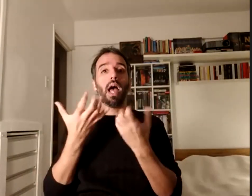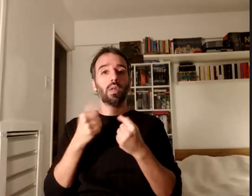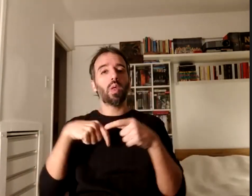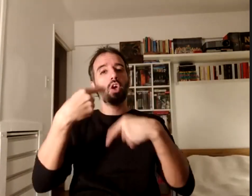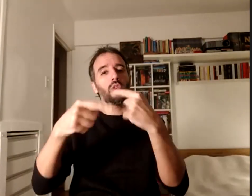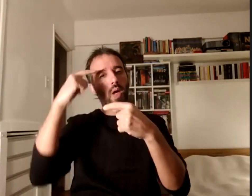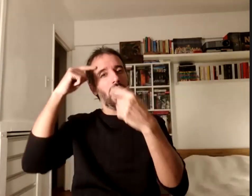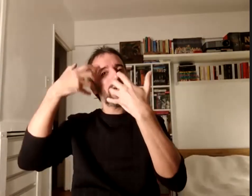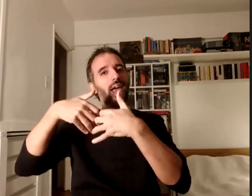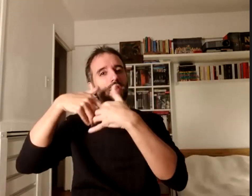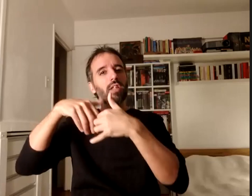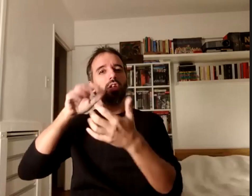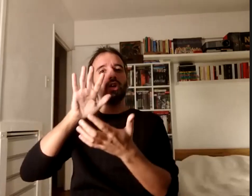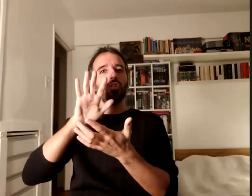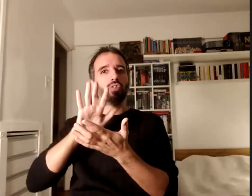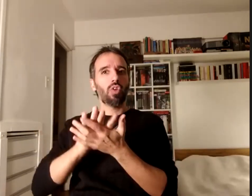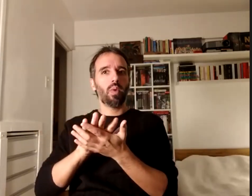las propias visiones que cada uno tiene